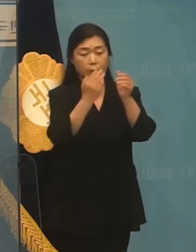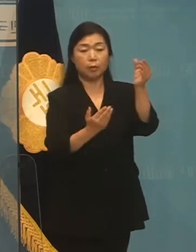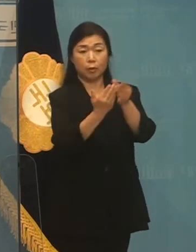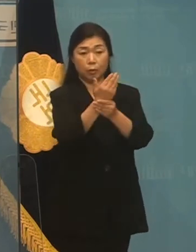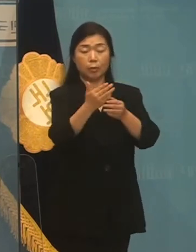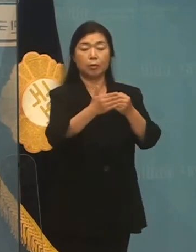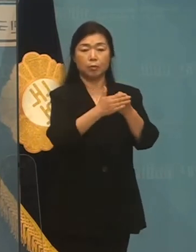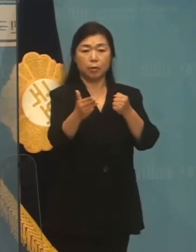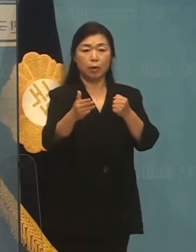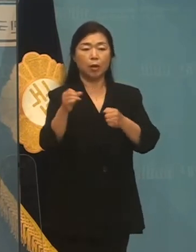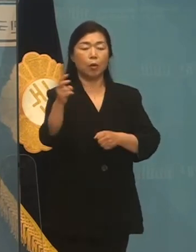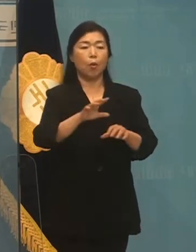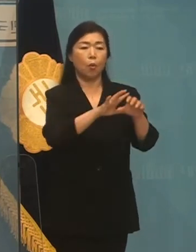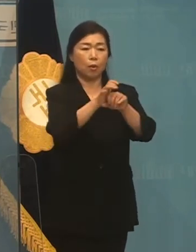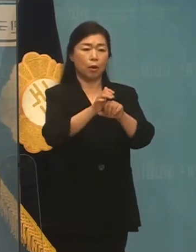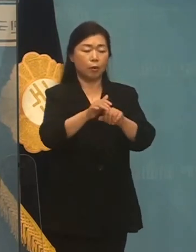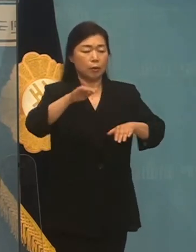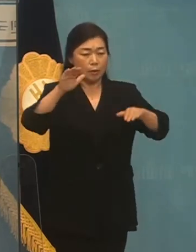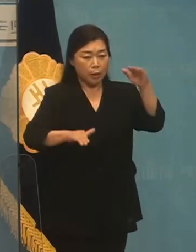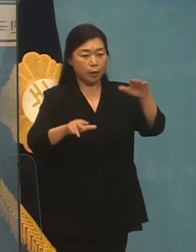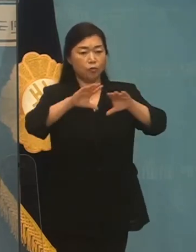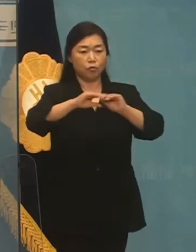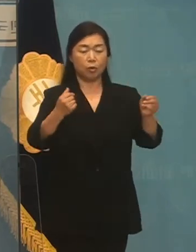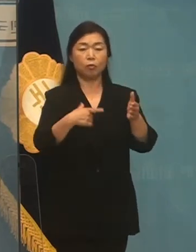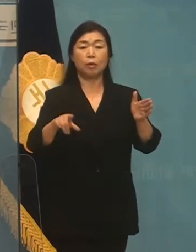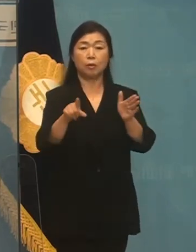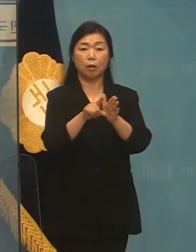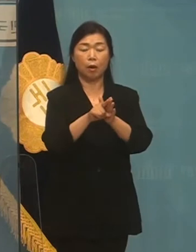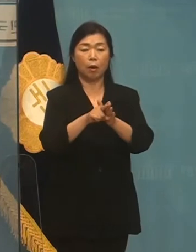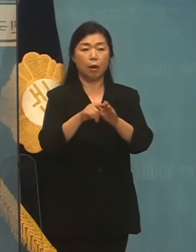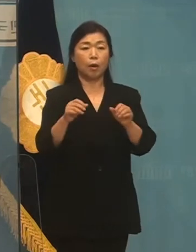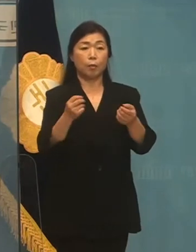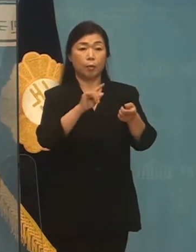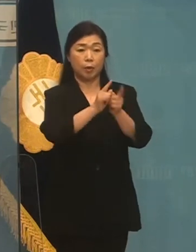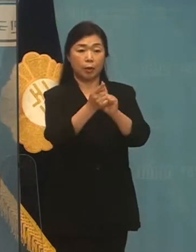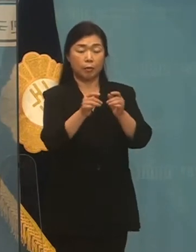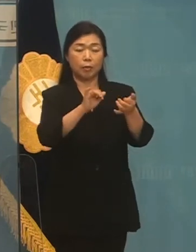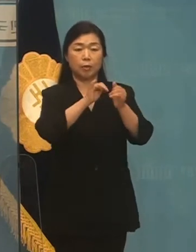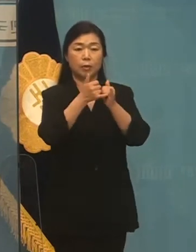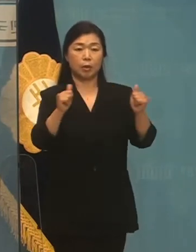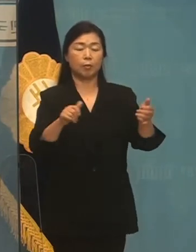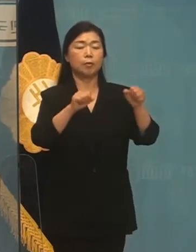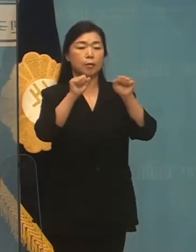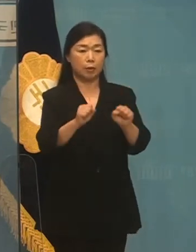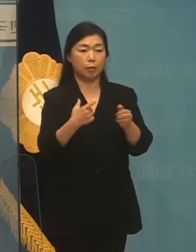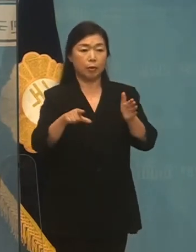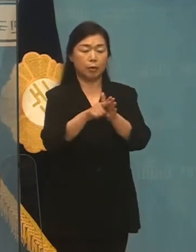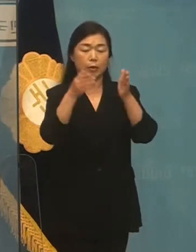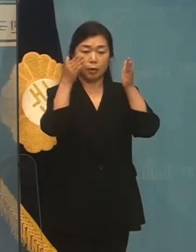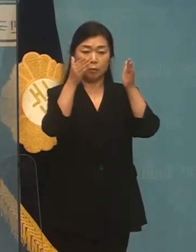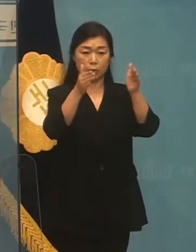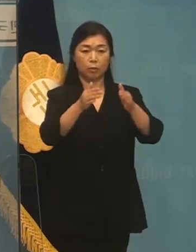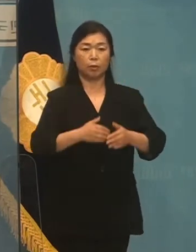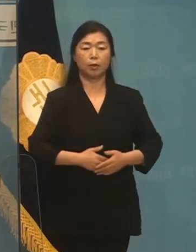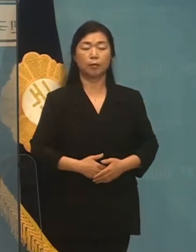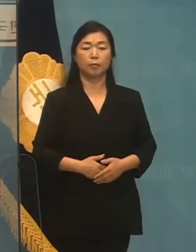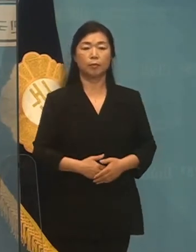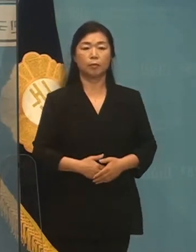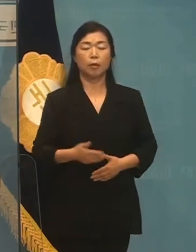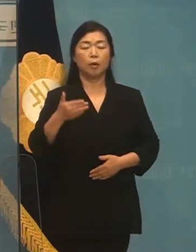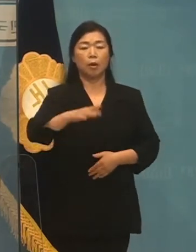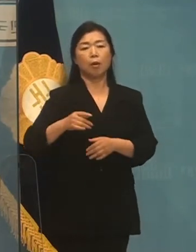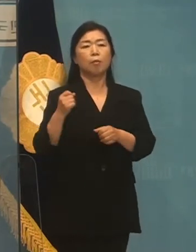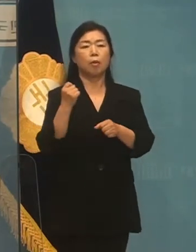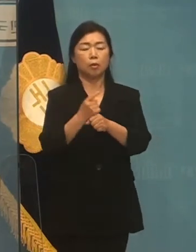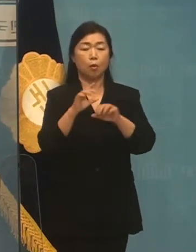이른바 코로나 격차를 줄이기 위한 민생 현안에 집중하게 됩니다. 그런데